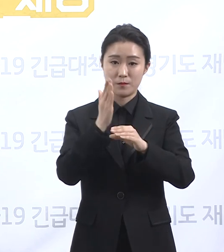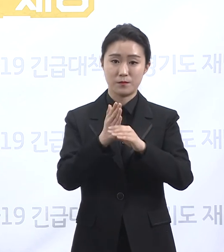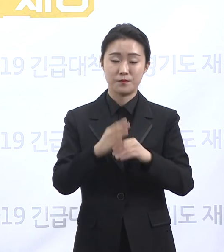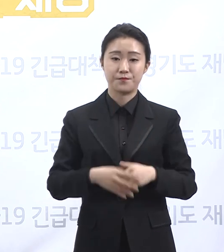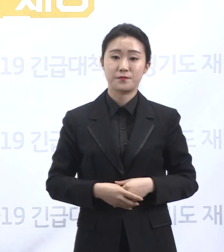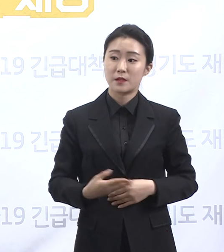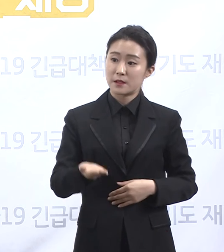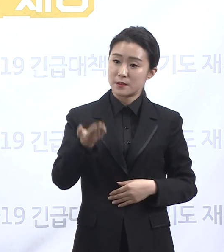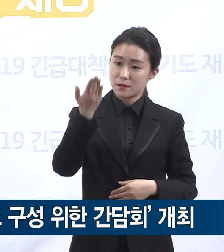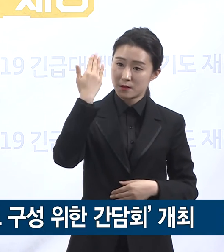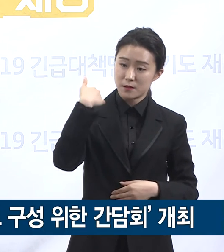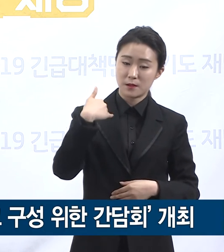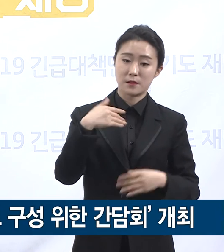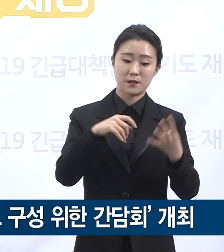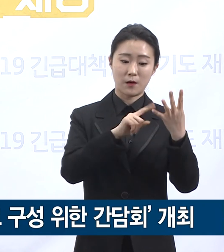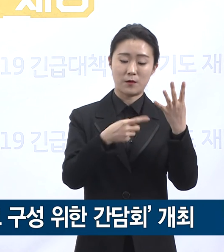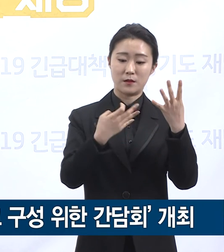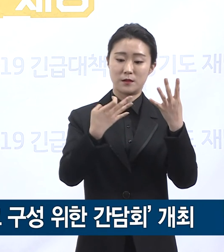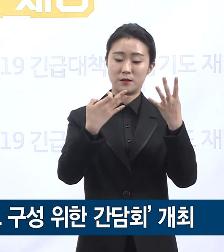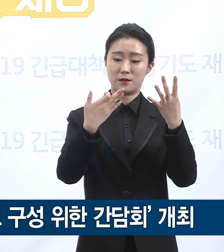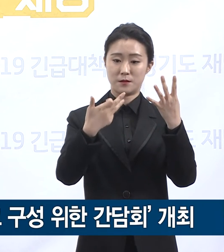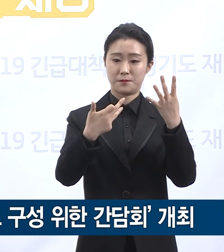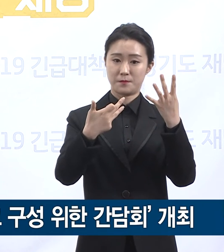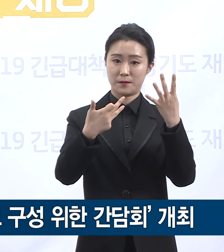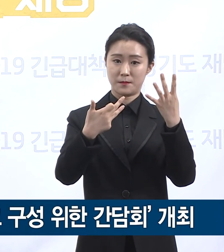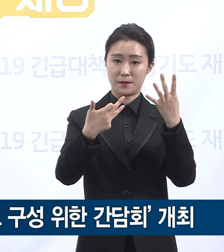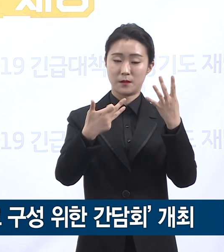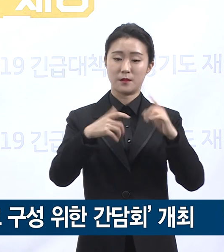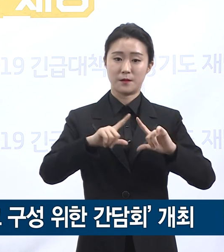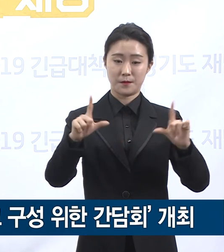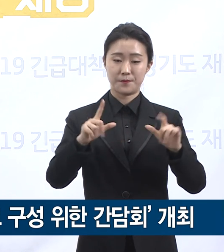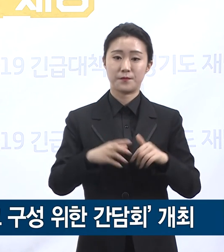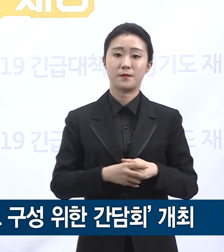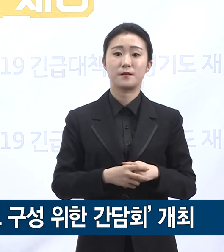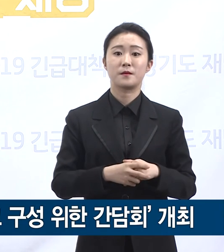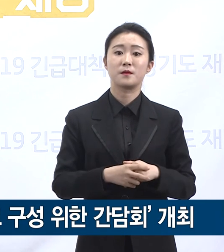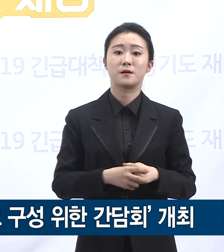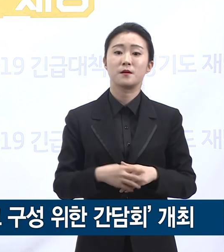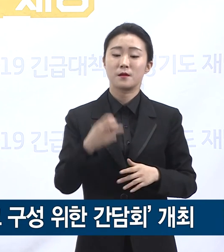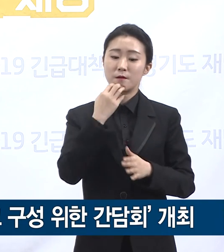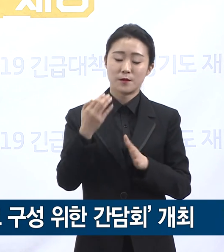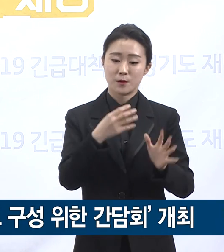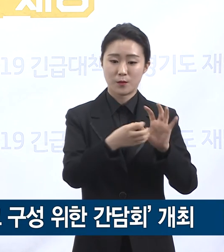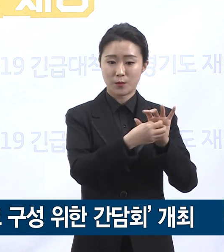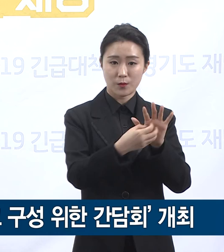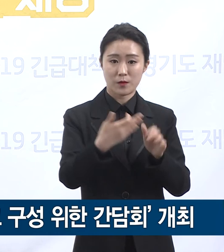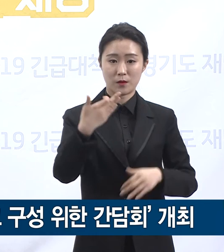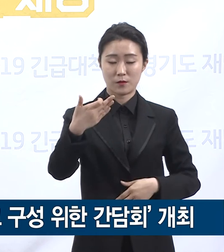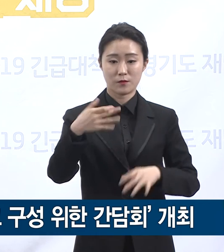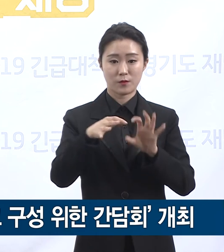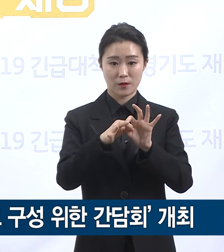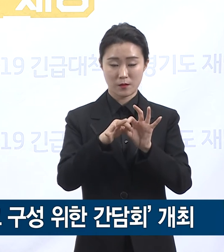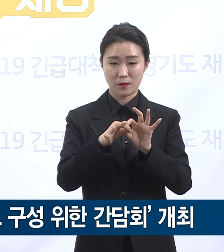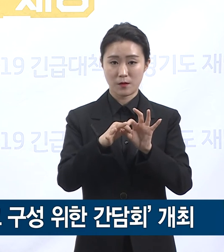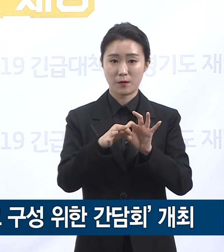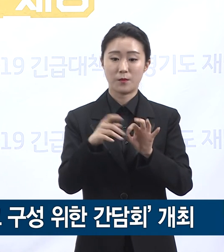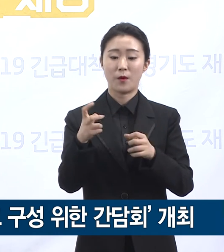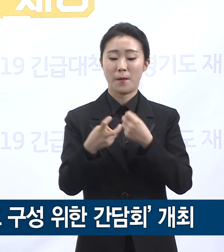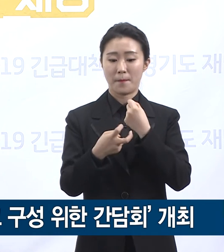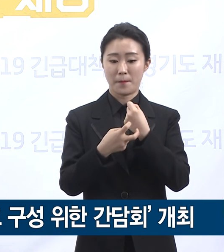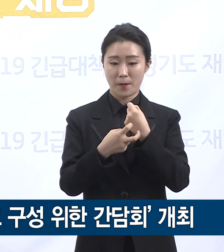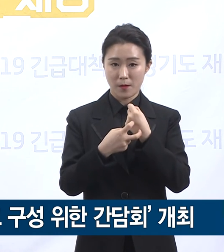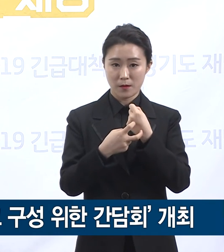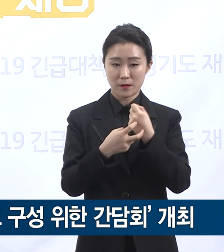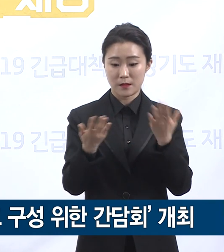지난 18일 경기도 코로나19 진료 네트워크 구성을 위한 간담회를 개최하여 도내 종합병원 진료 시율무